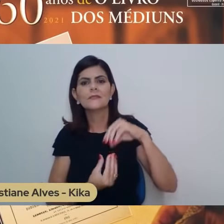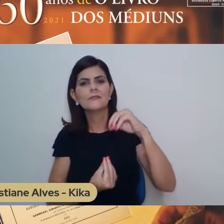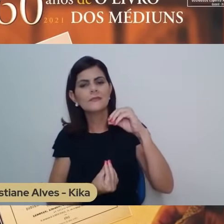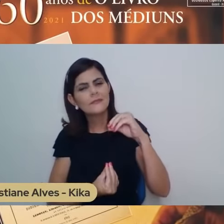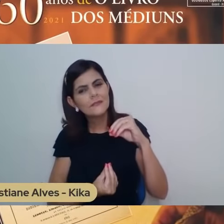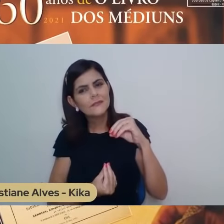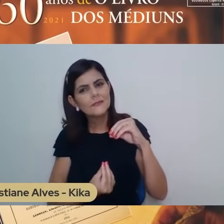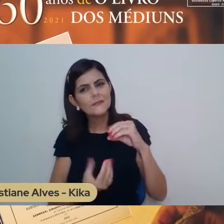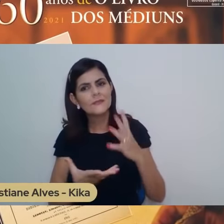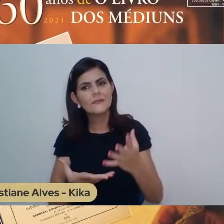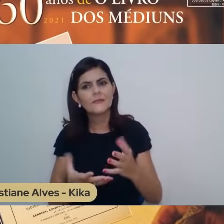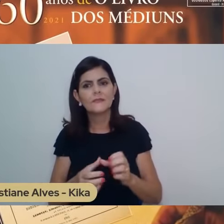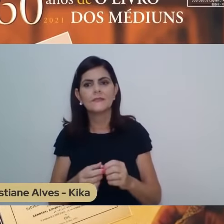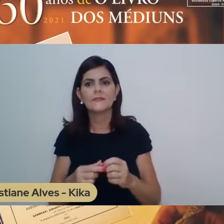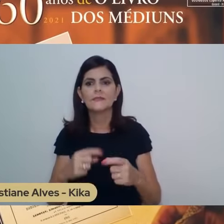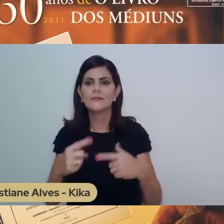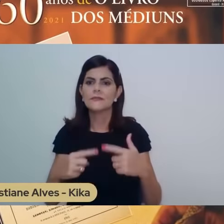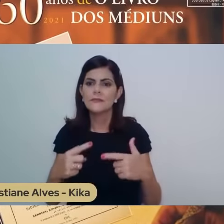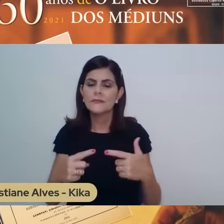fica após a ação.